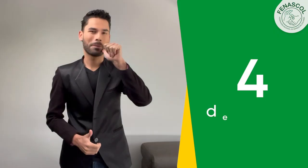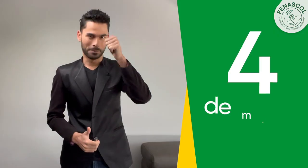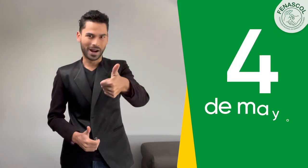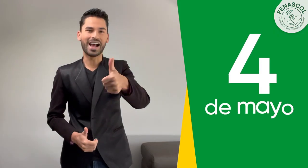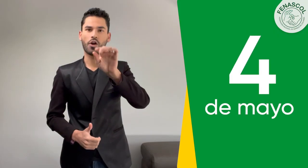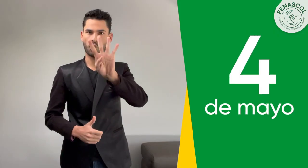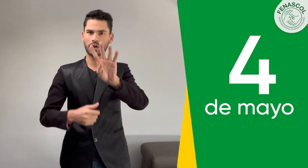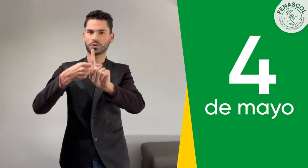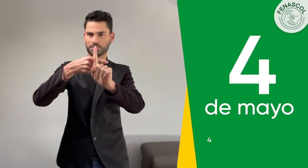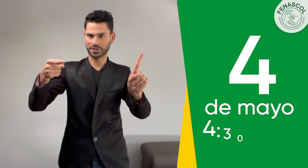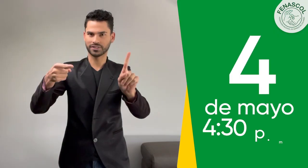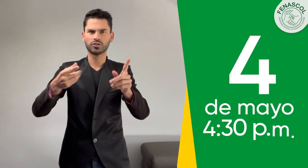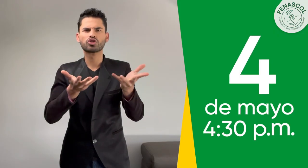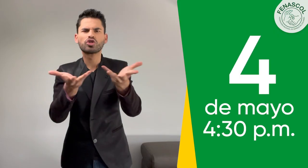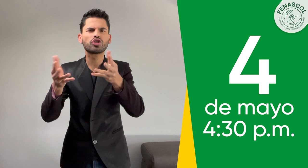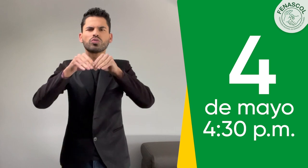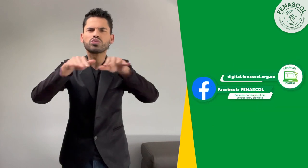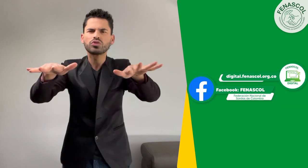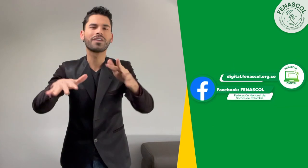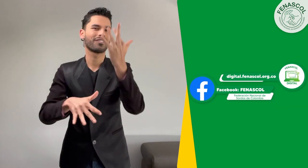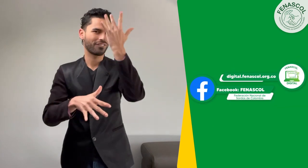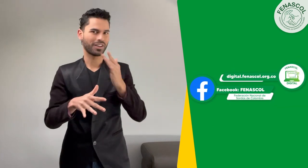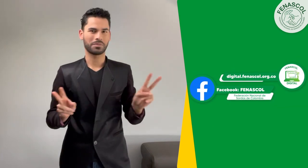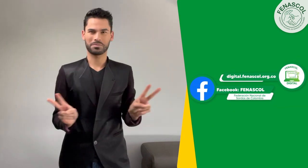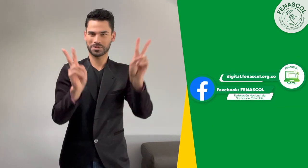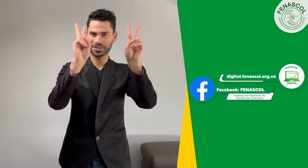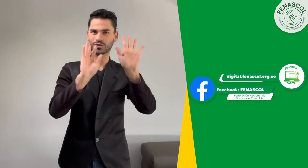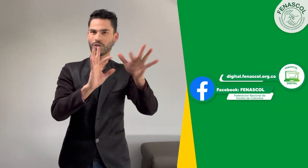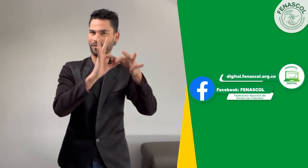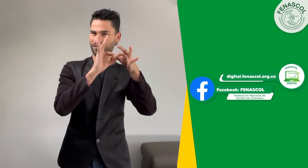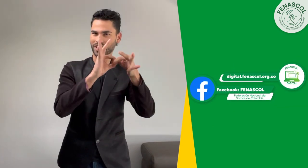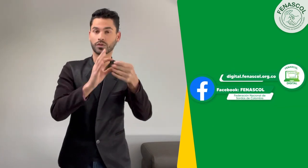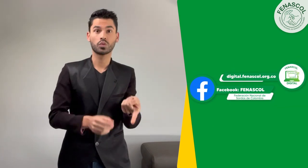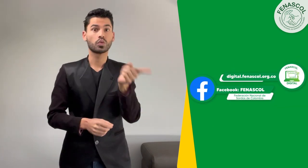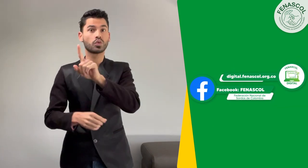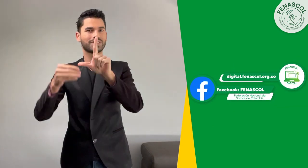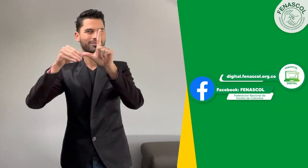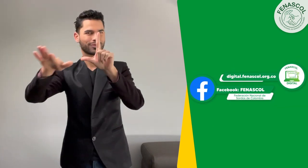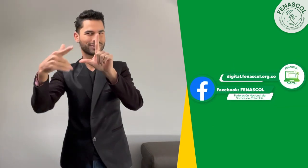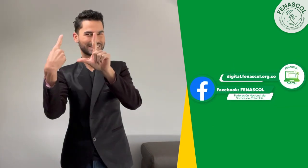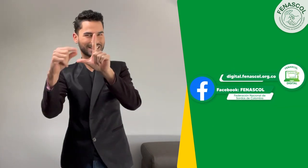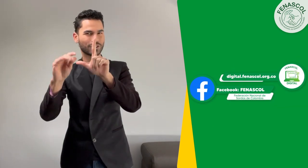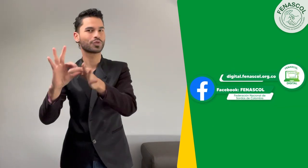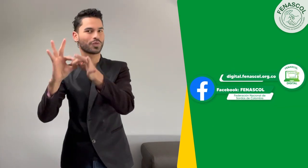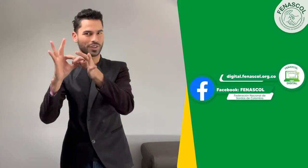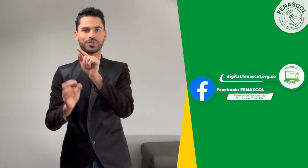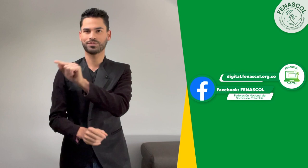Mañana miércoles a las 4 y media de la tarde, nos vemos por el Facebook de FENASCOL o la Señal en Vivo de FENASCOL Digital.